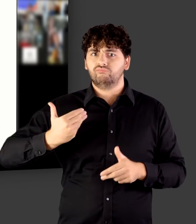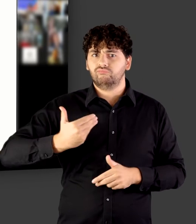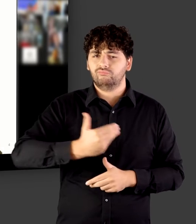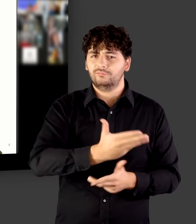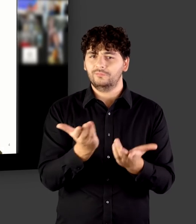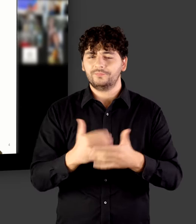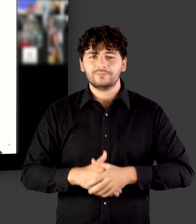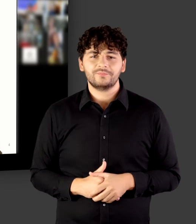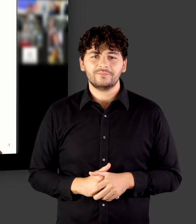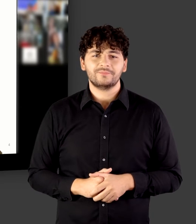traditionellen Modellen.